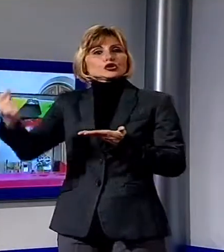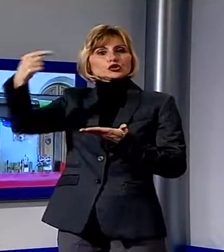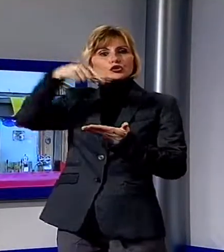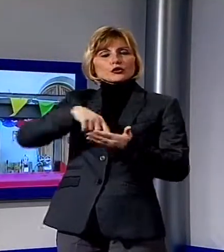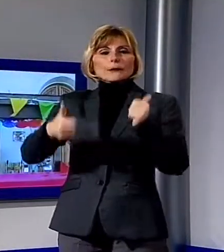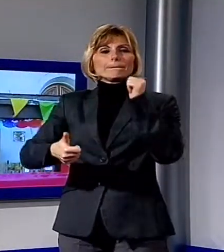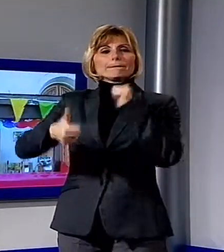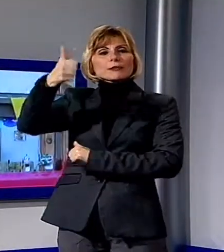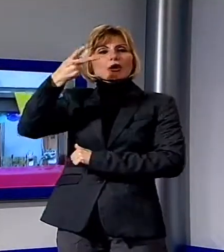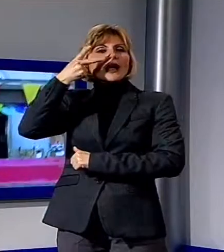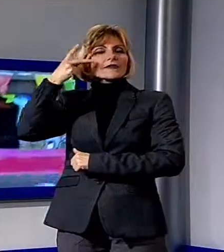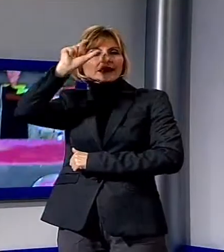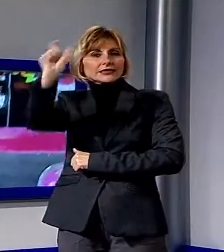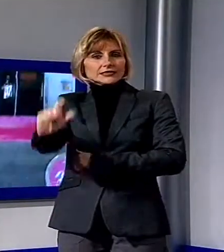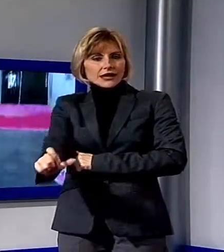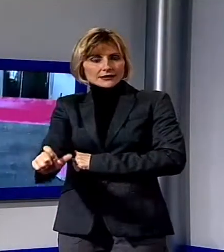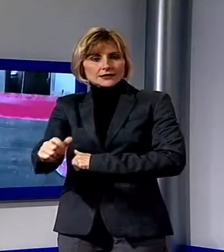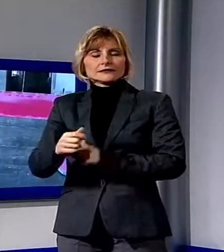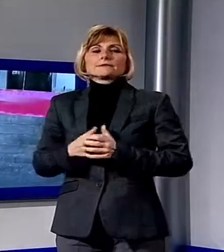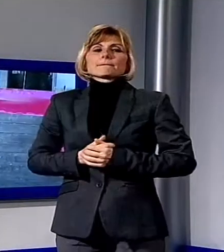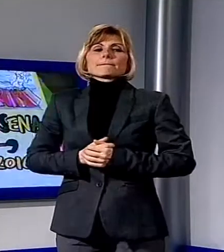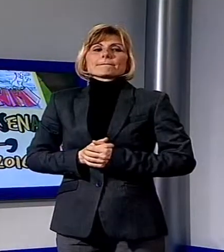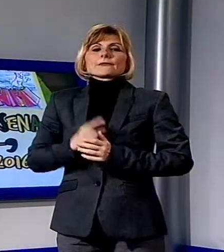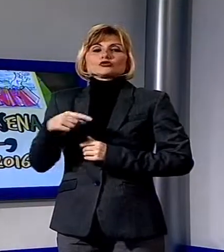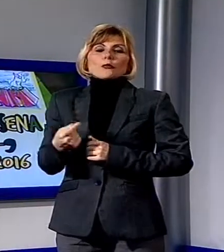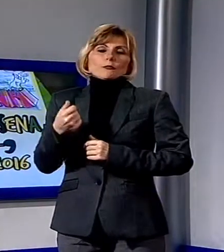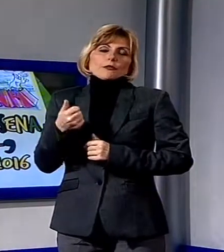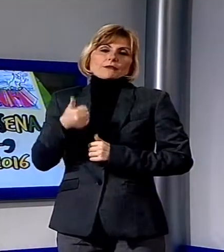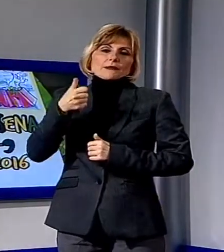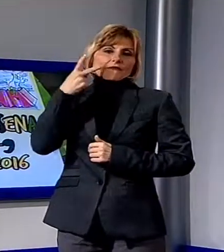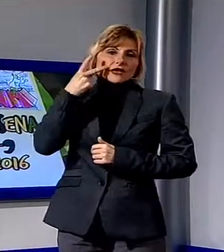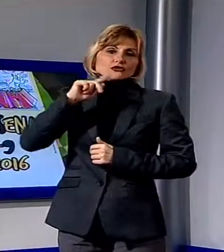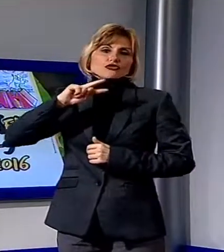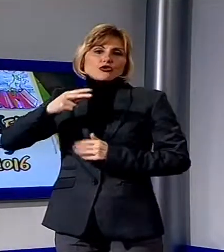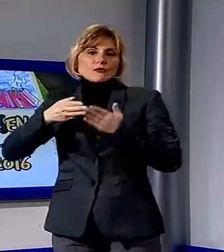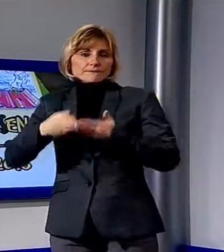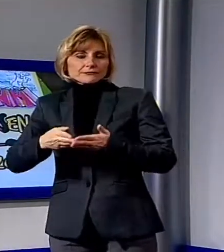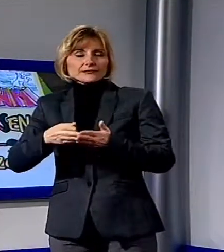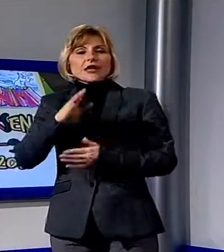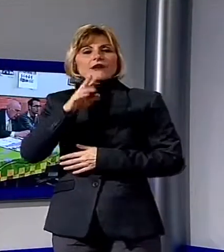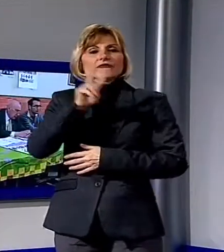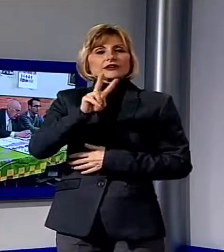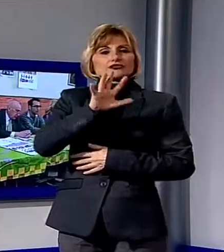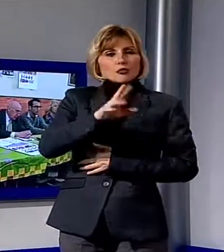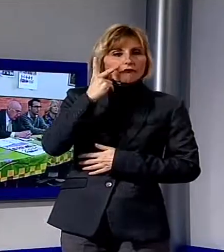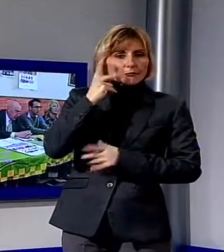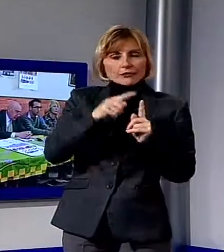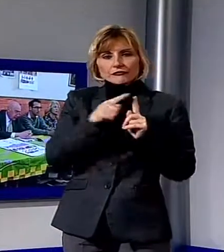quello di Viareggio e la festa impazzerà per cinque giorni da venerdì 5 febbraio al martedì grasso 9 febbraio. A